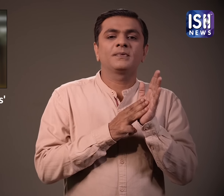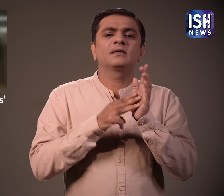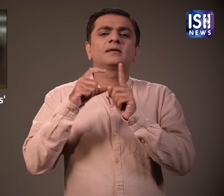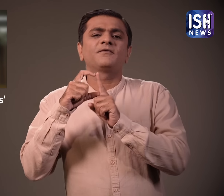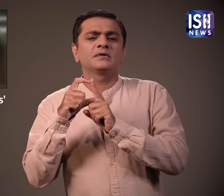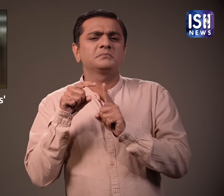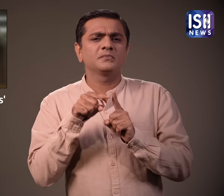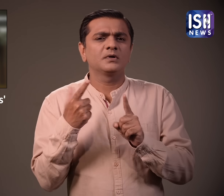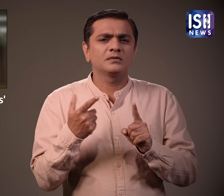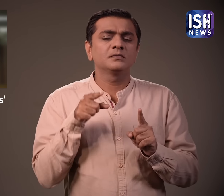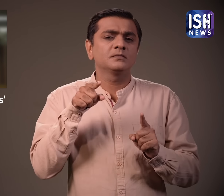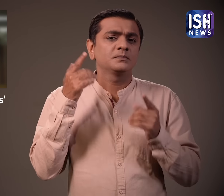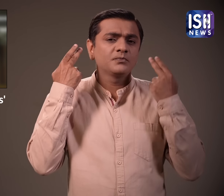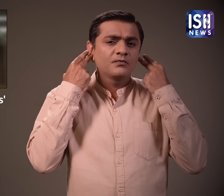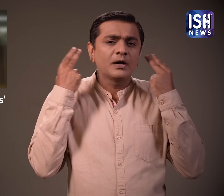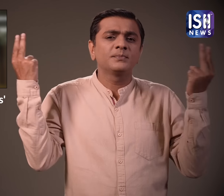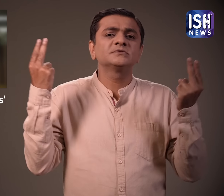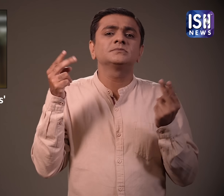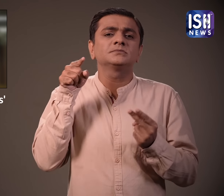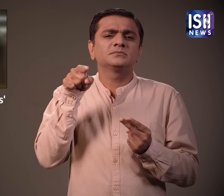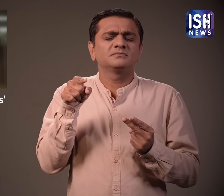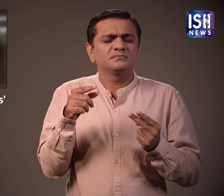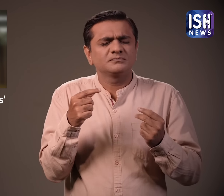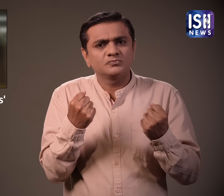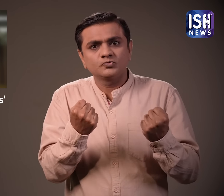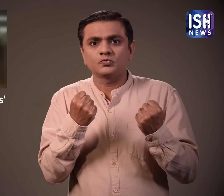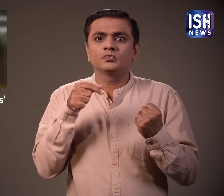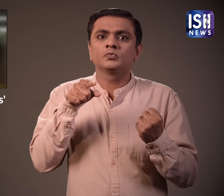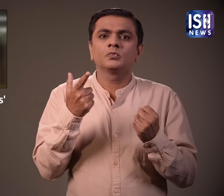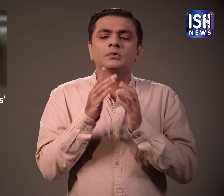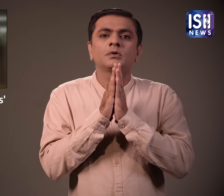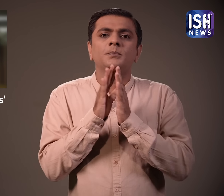जाएगा।